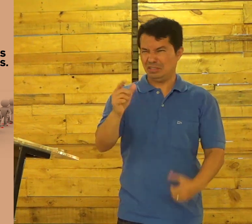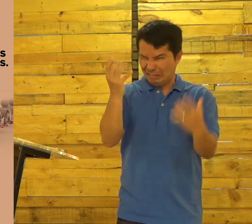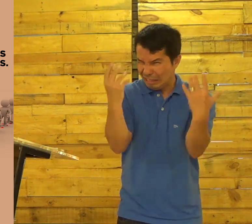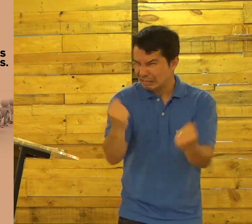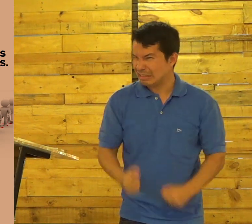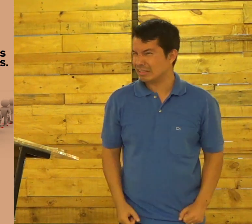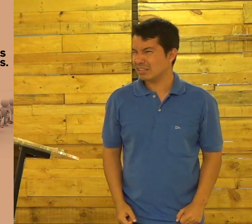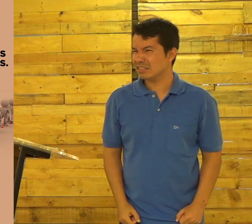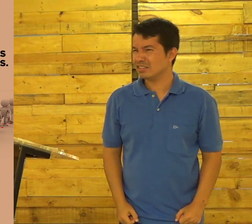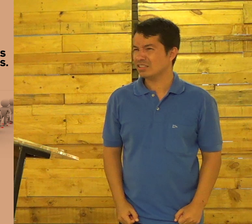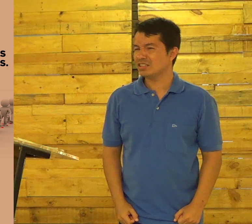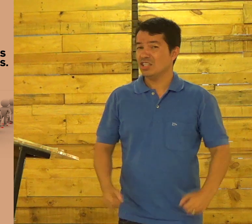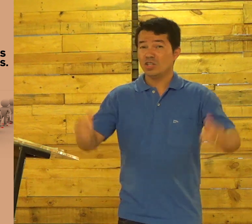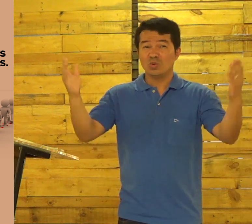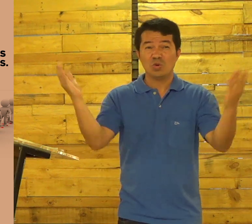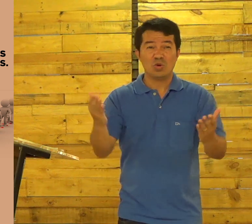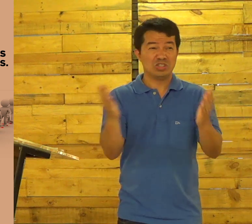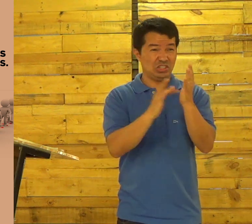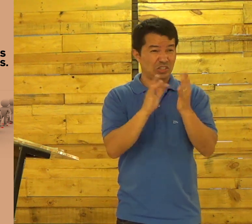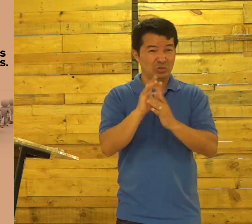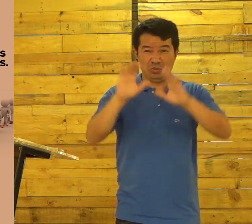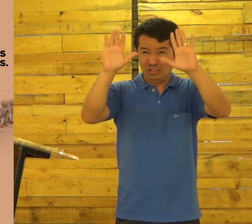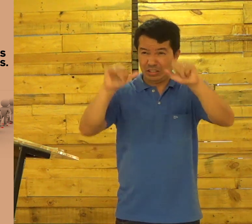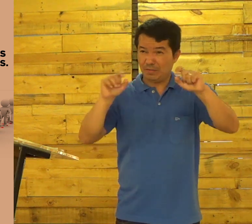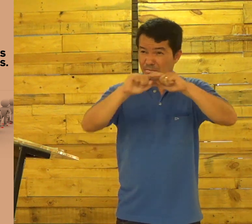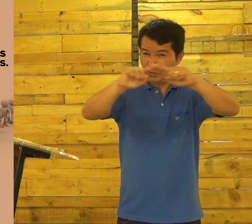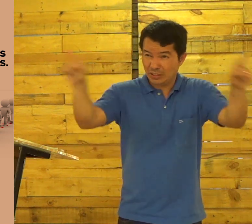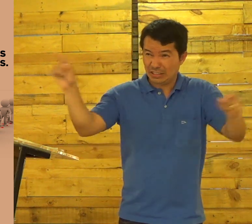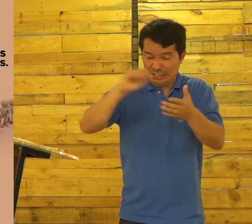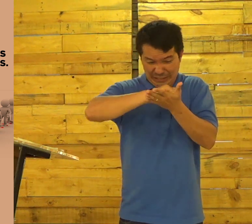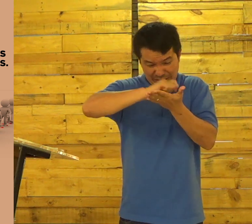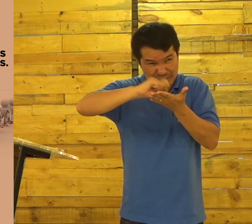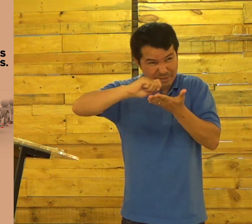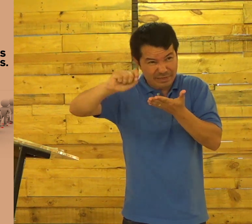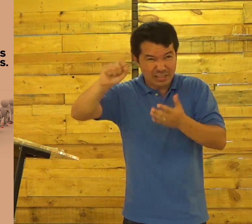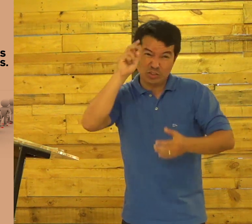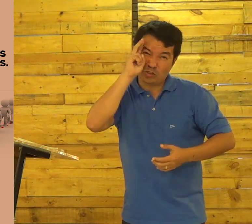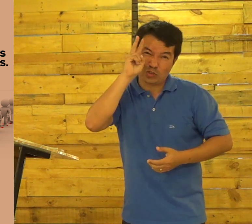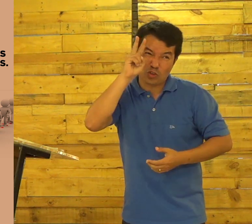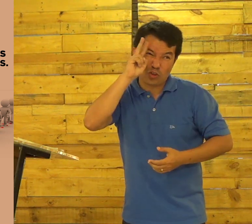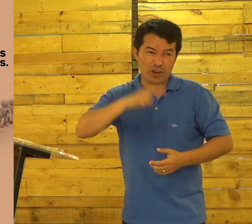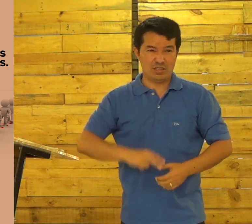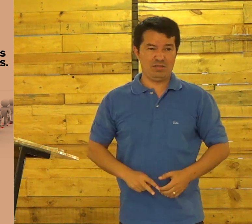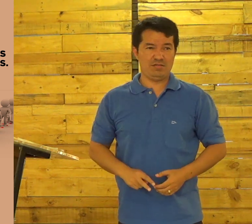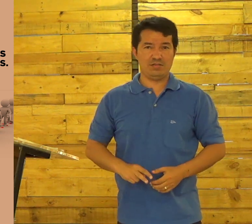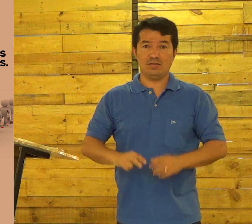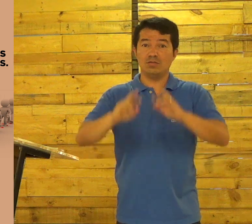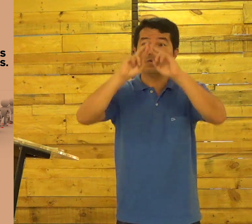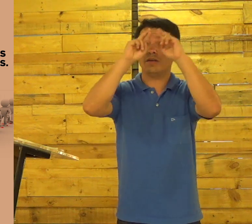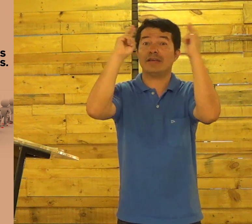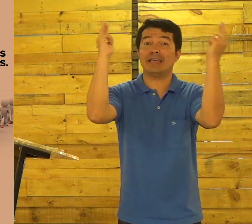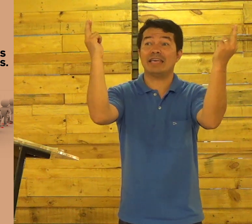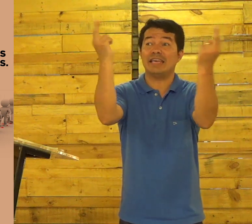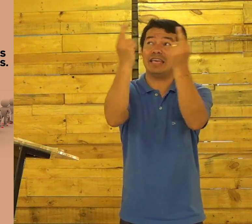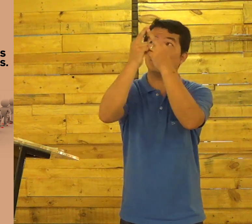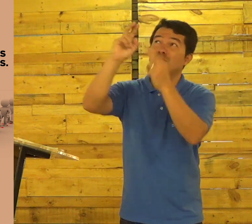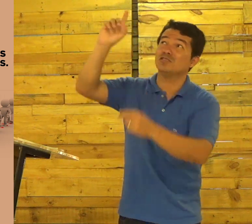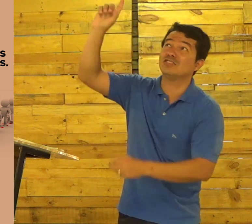Corretamente Pessoas Você Aceita? Hoje Jesus Chama você Para Escrever Uma nova História A